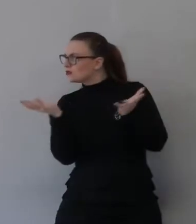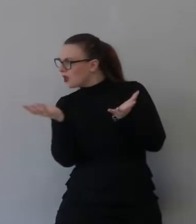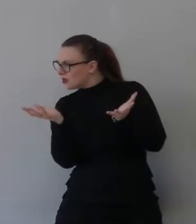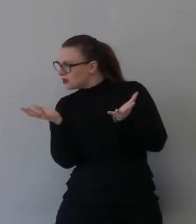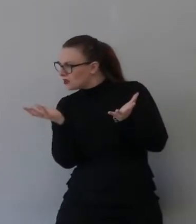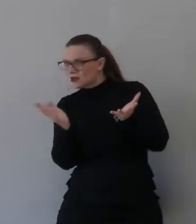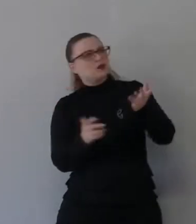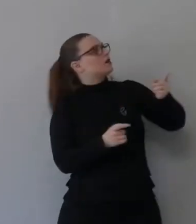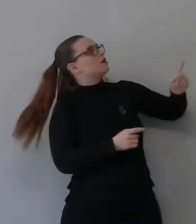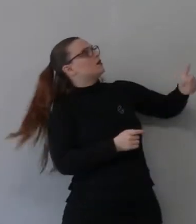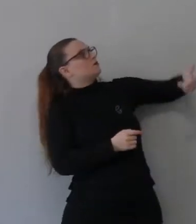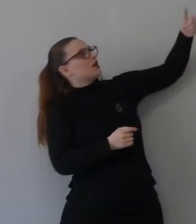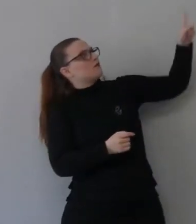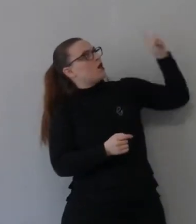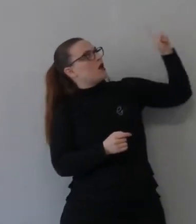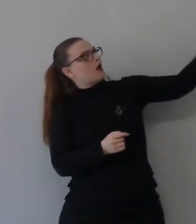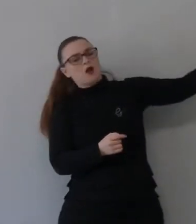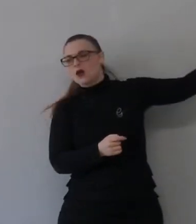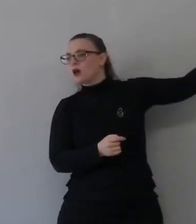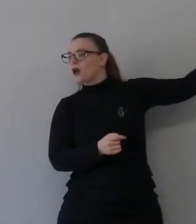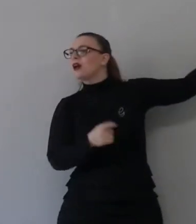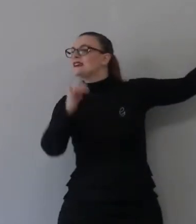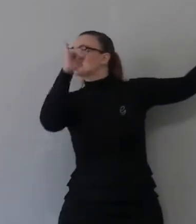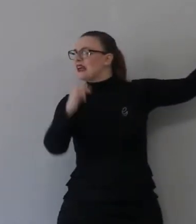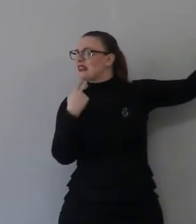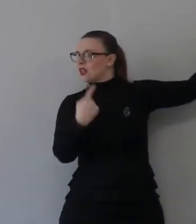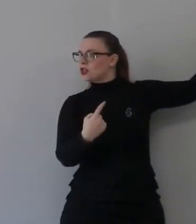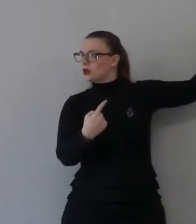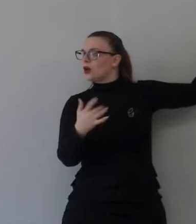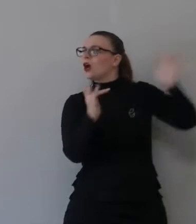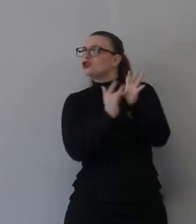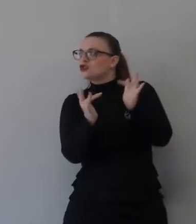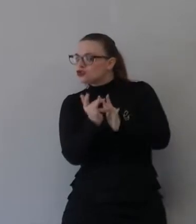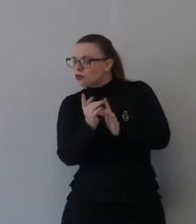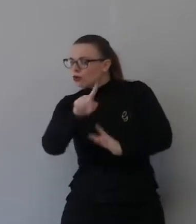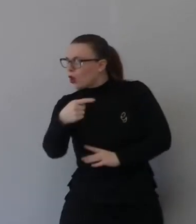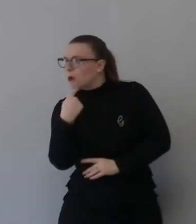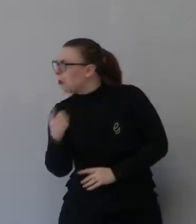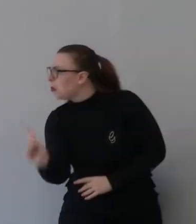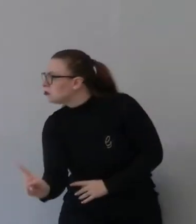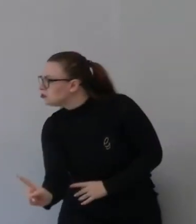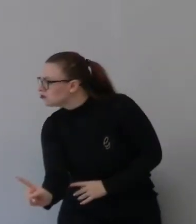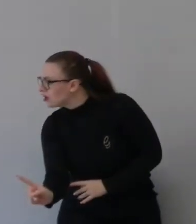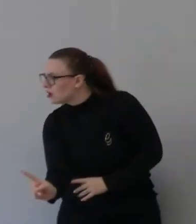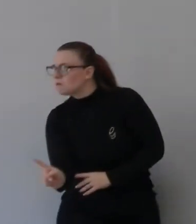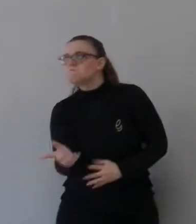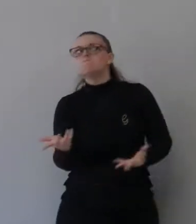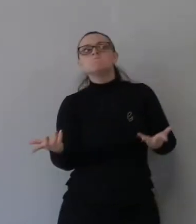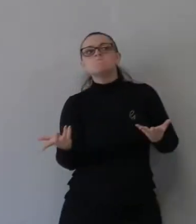ha scordato una frase. Perché è felice. Un attimo. Si è dimenticato un pezzetto. Gesù si dimentica un pezzetto.